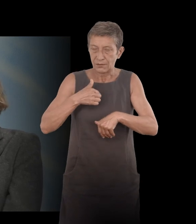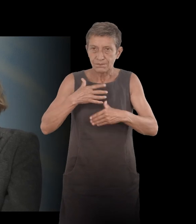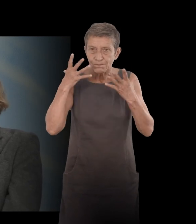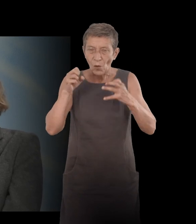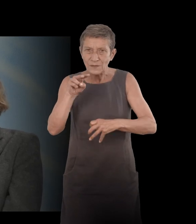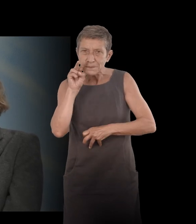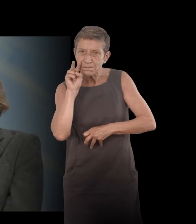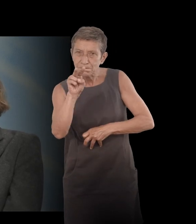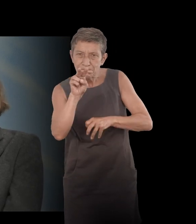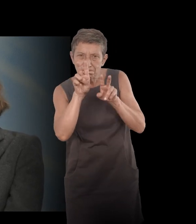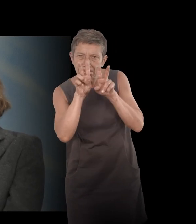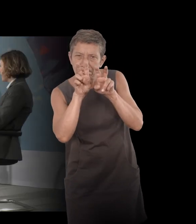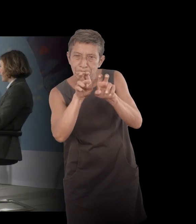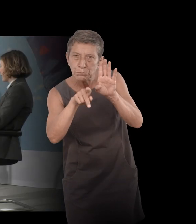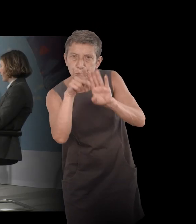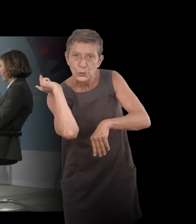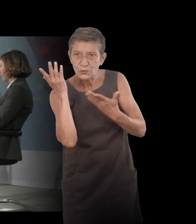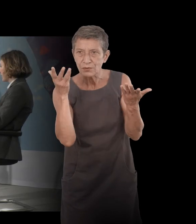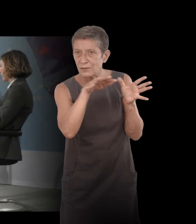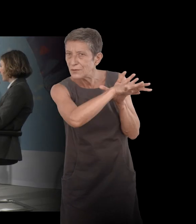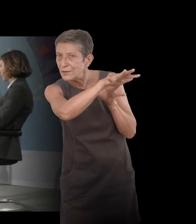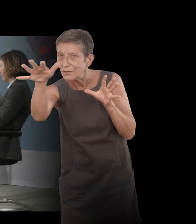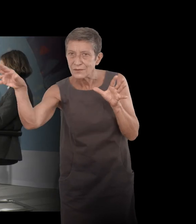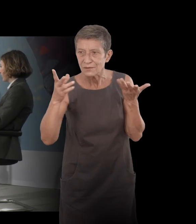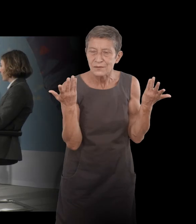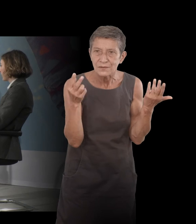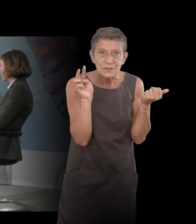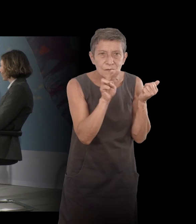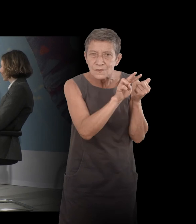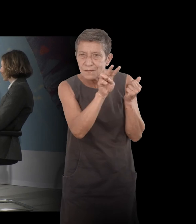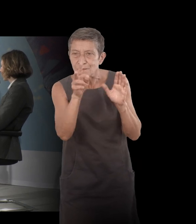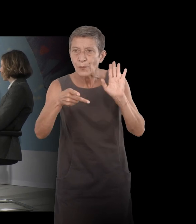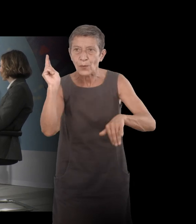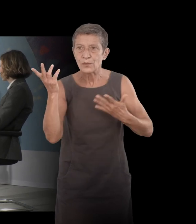ce qu'il y a autour de moi le monde et je l'écris voilà je l'écris comme ça c'est à dire que